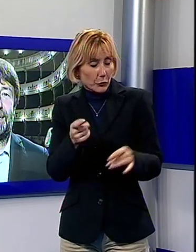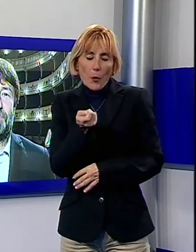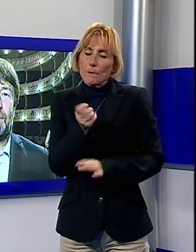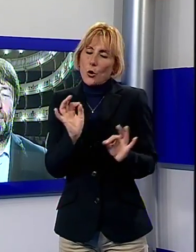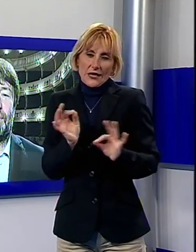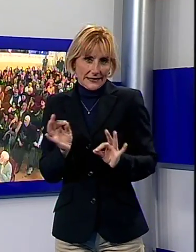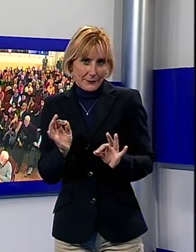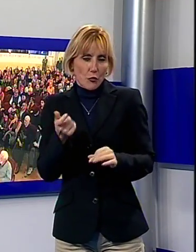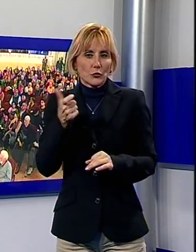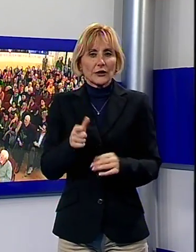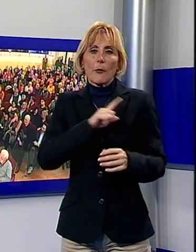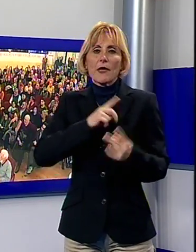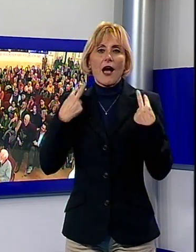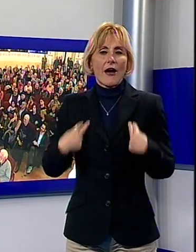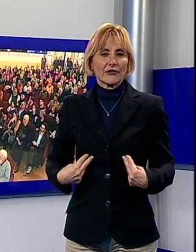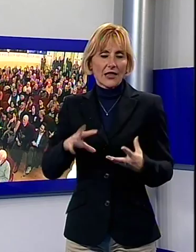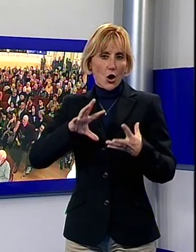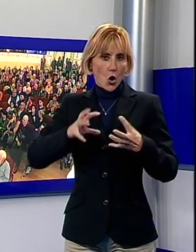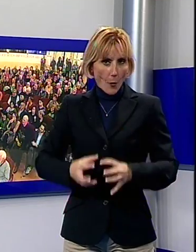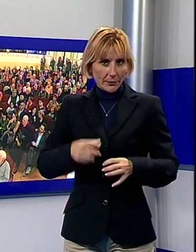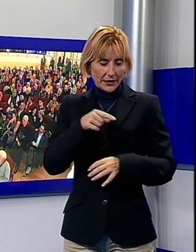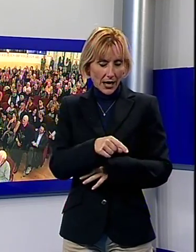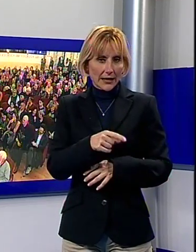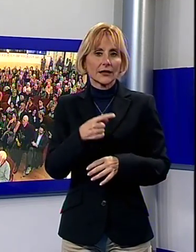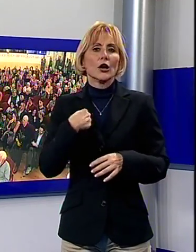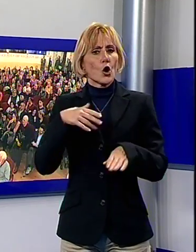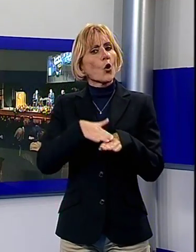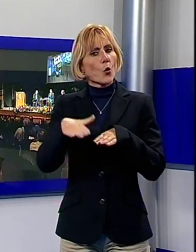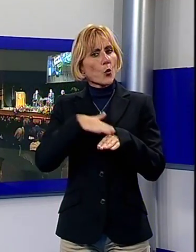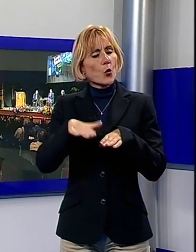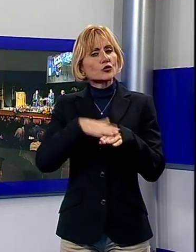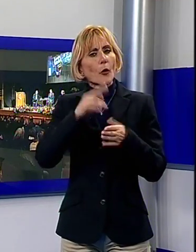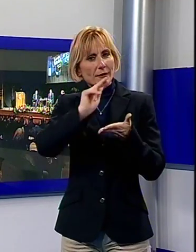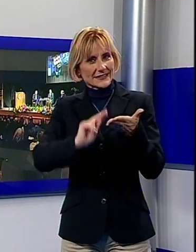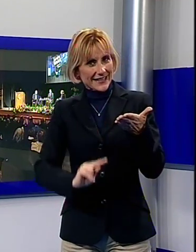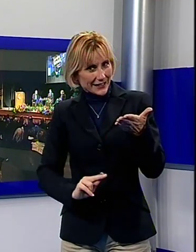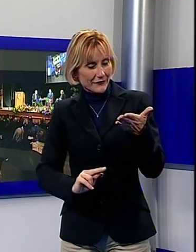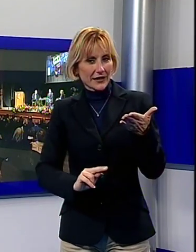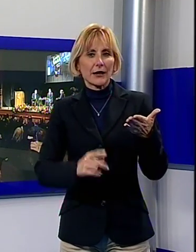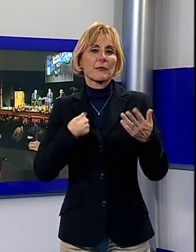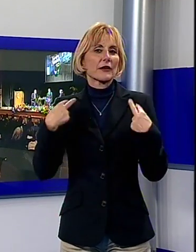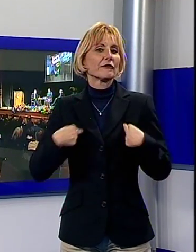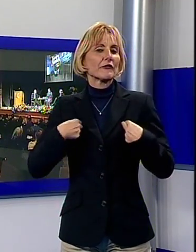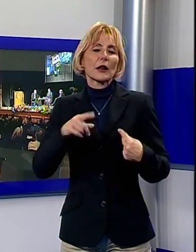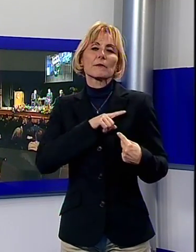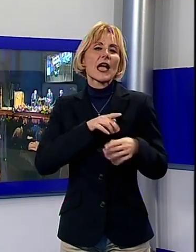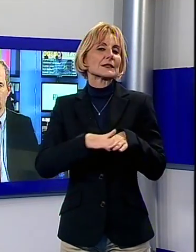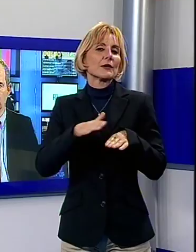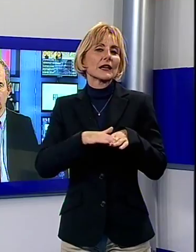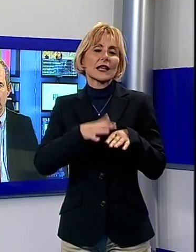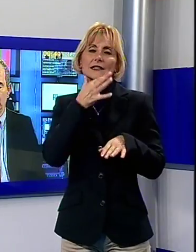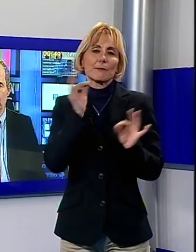dalla vita un po' complicata che faccio, me li uso tutti per scrivere, per vivere questa esperienza fantastica.